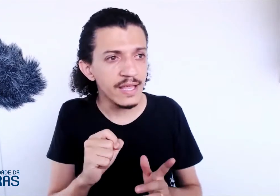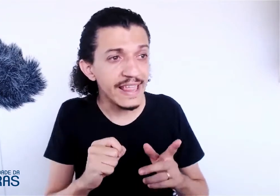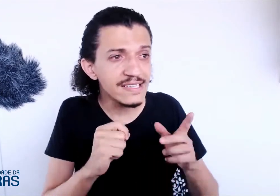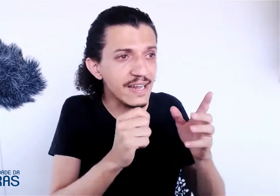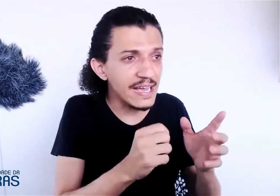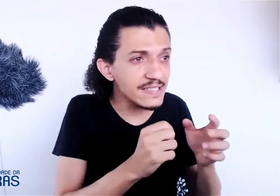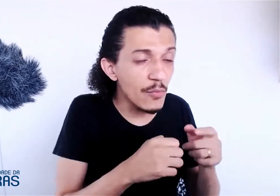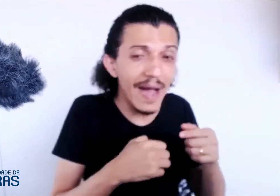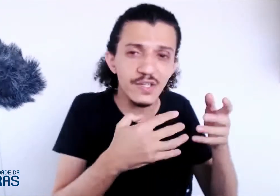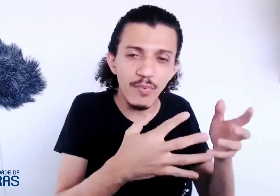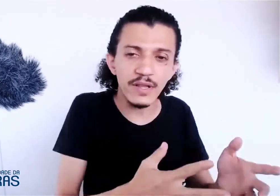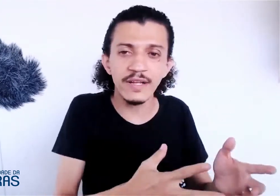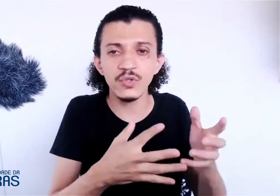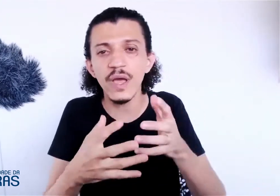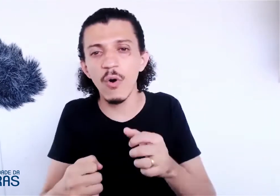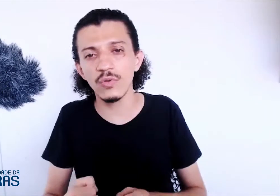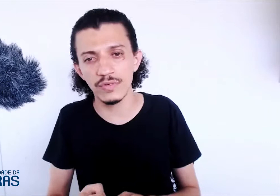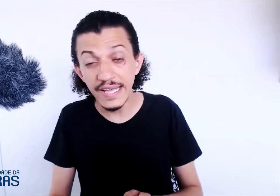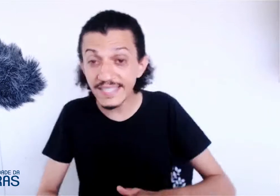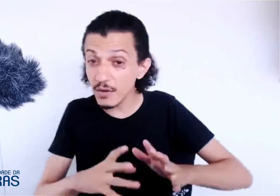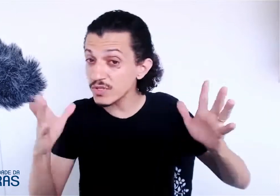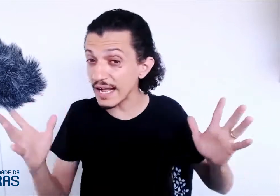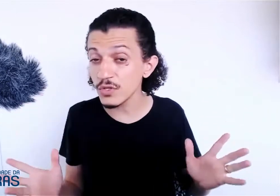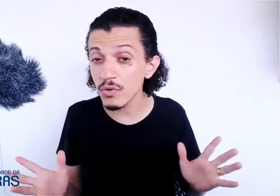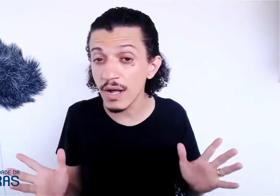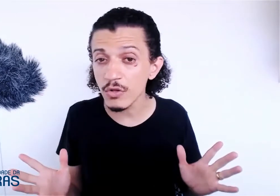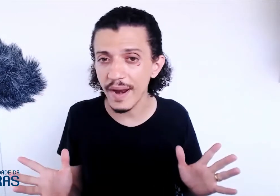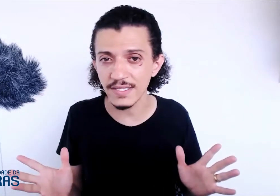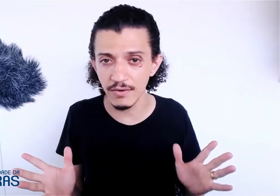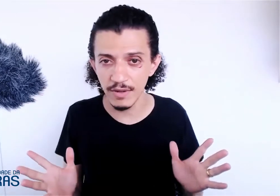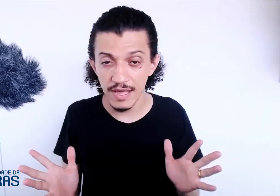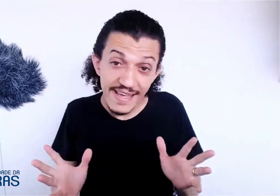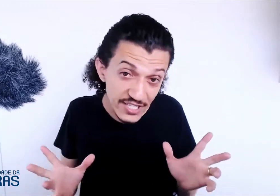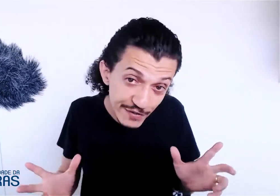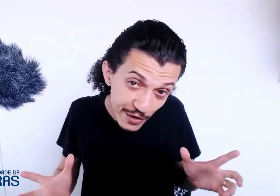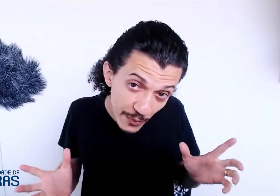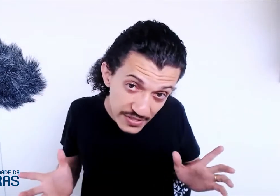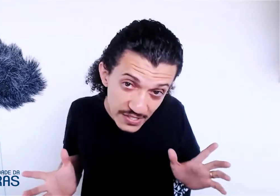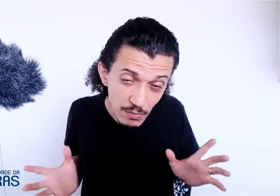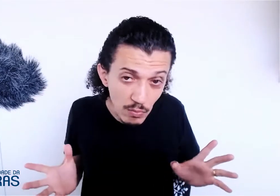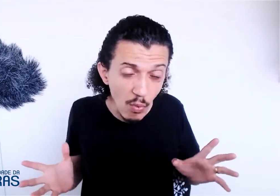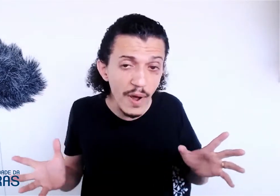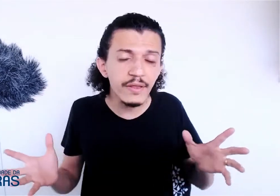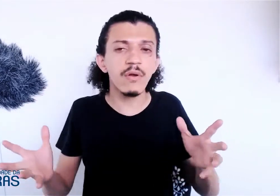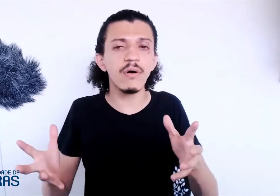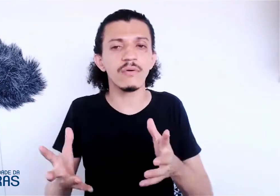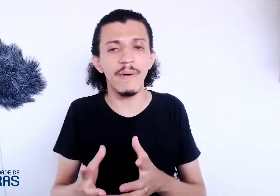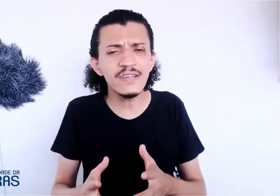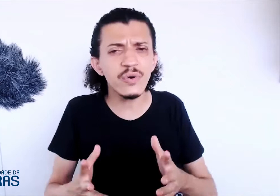tem sinais que são mais importantes do que outros e que são usados em todo canto do Brasil. E a gente foi num processo muito longo, mais de